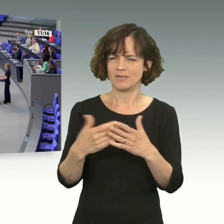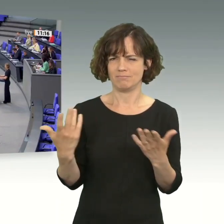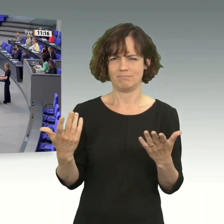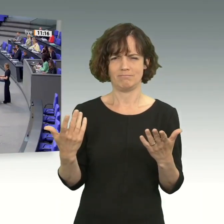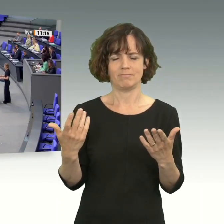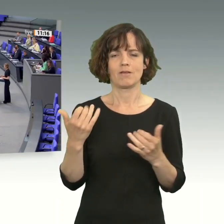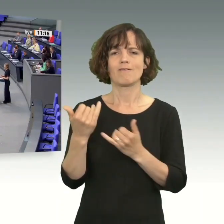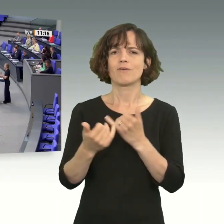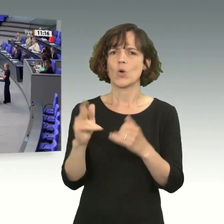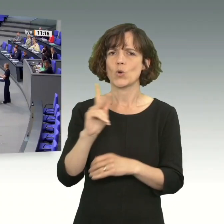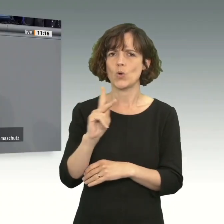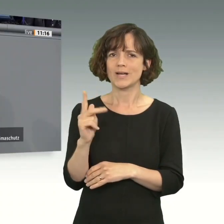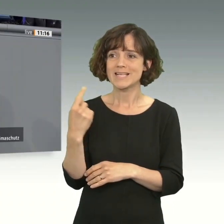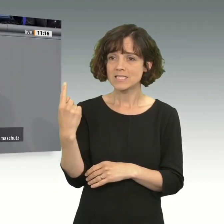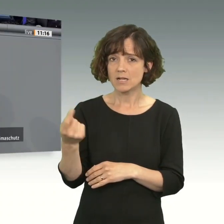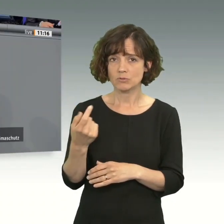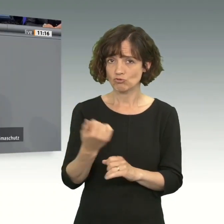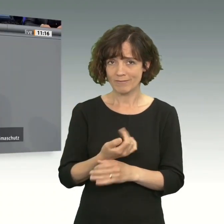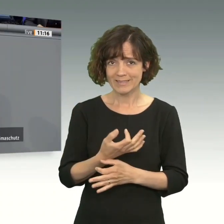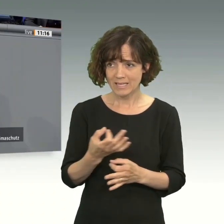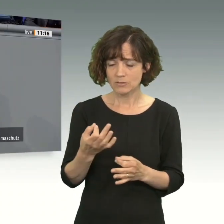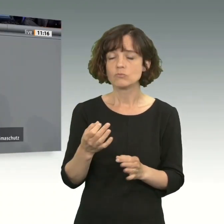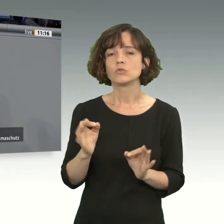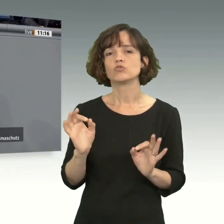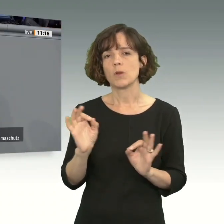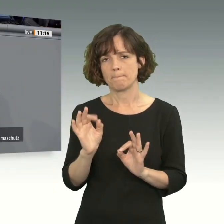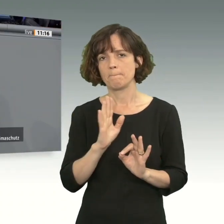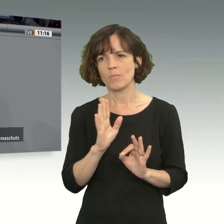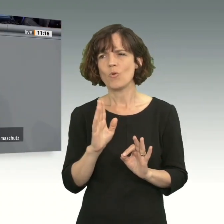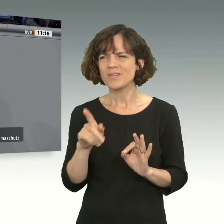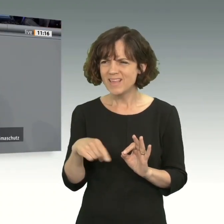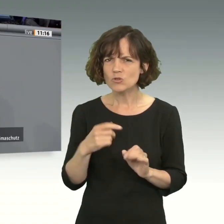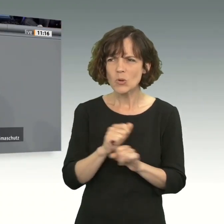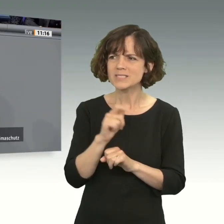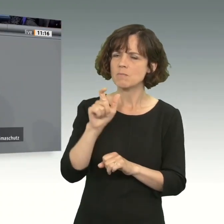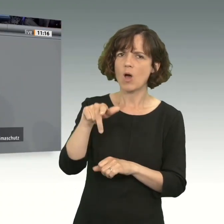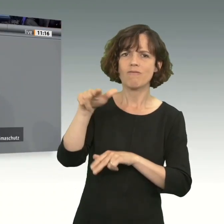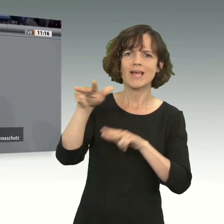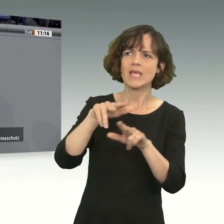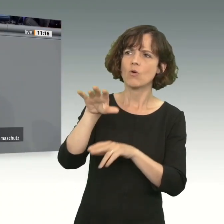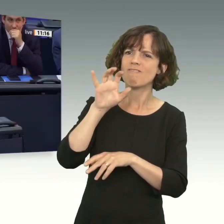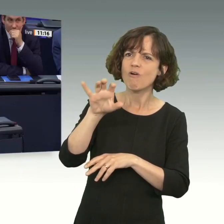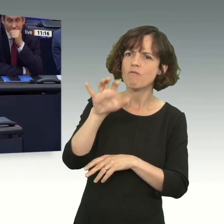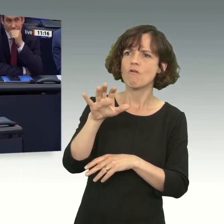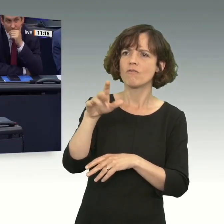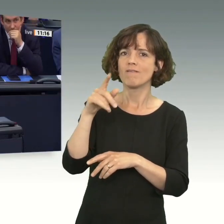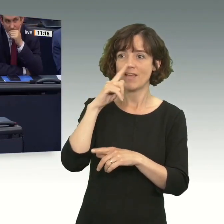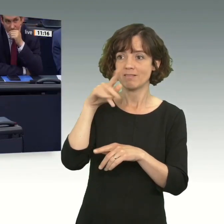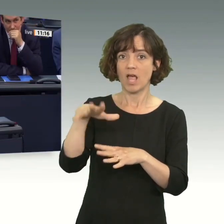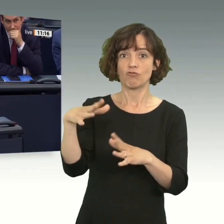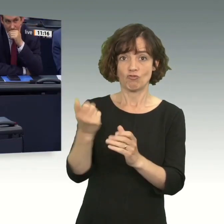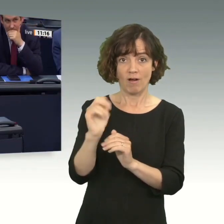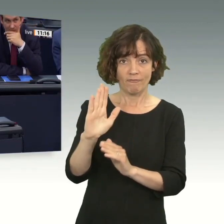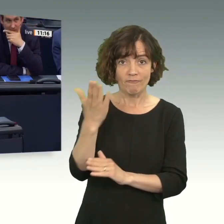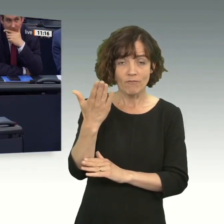Frau Glöckner, selber nichts hinbekommen, ist schon schlimm genug. Aber dann der Regierung vorzuwerfen, dass sie was hinbekommt, das führt Opposition